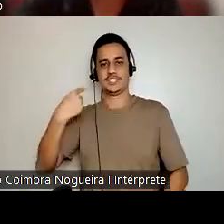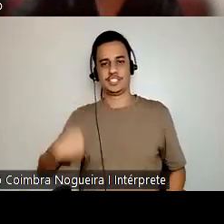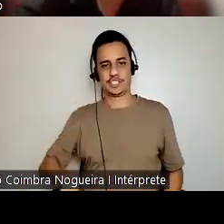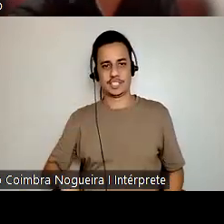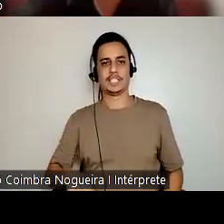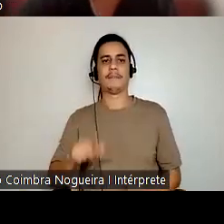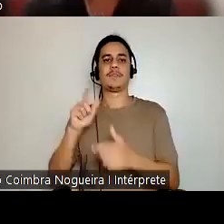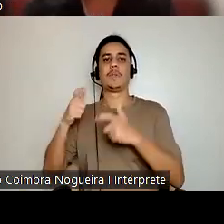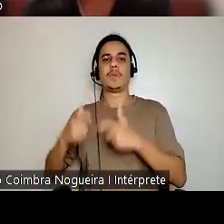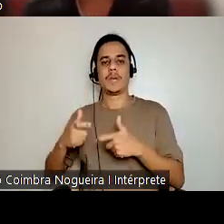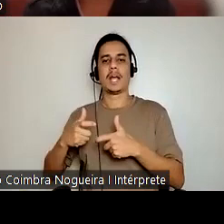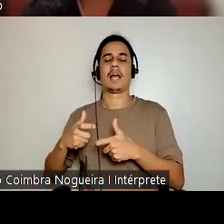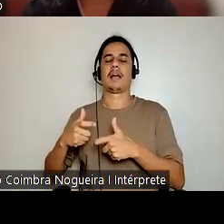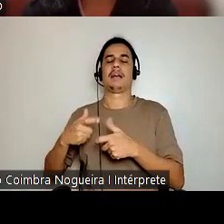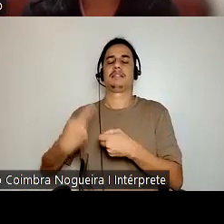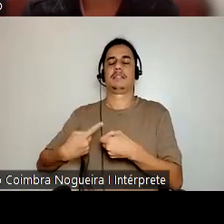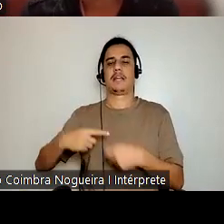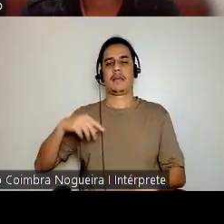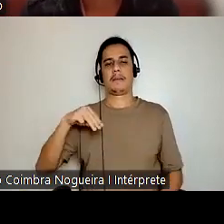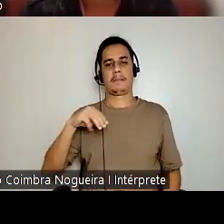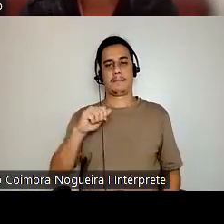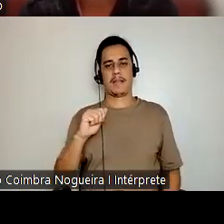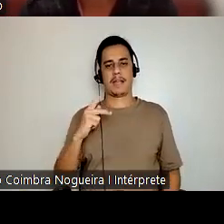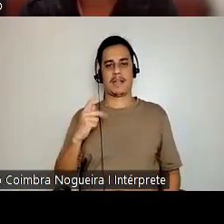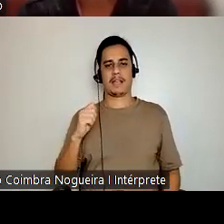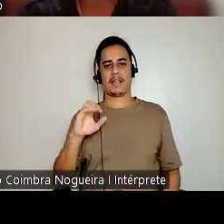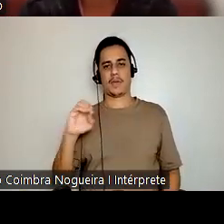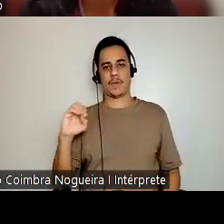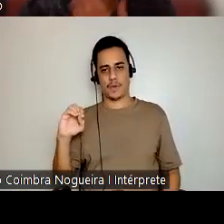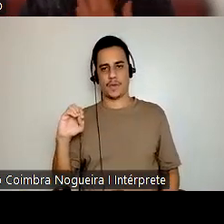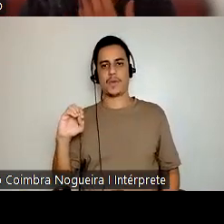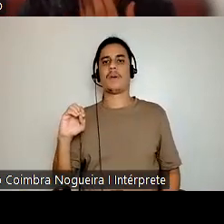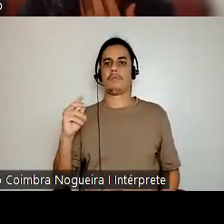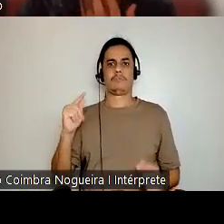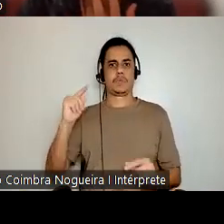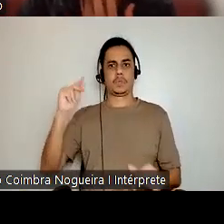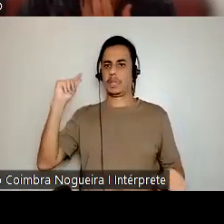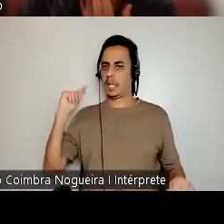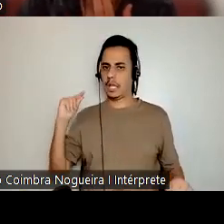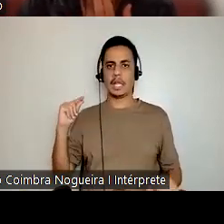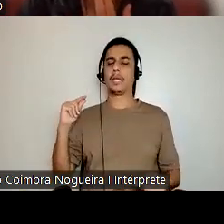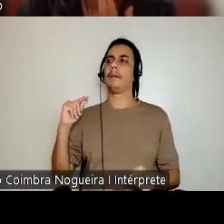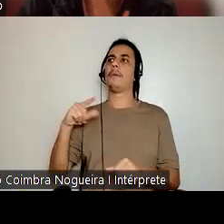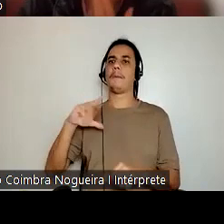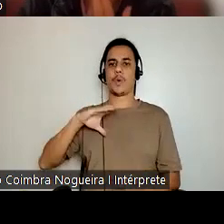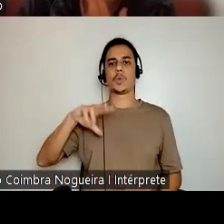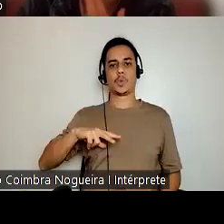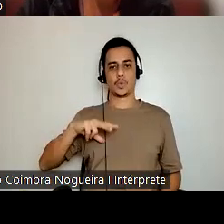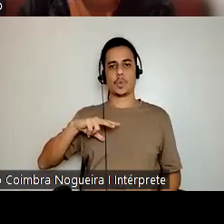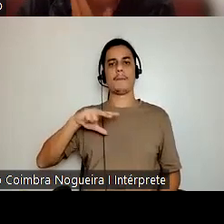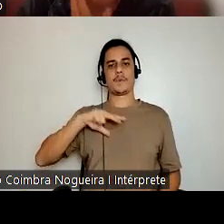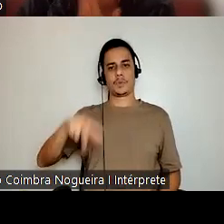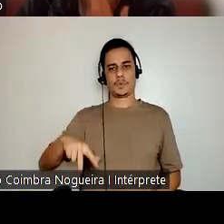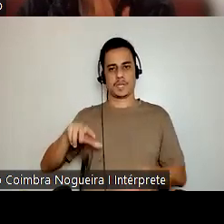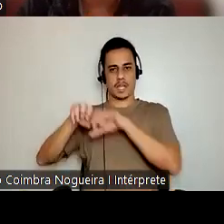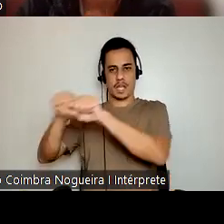no sul da China, que é uma... foi durante muito tempo um enclave português, foi devolvido acho que